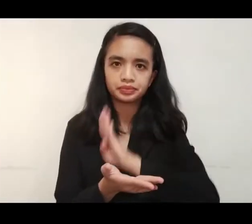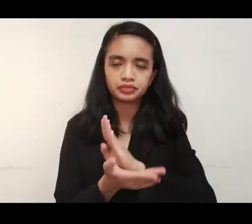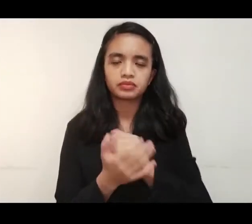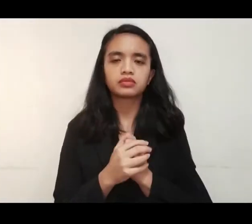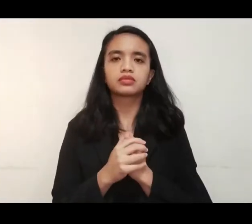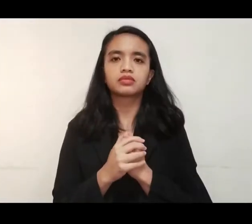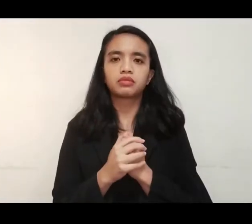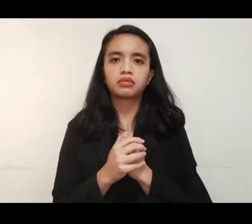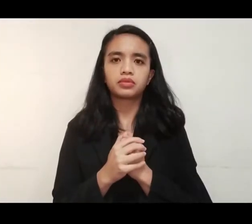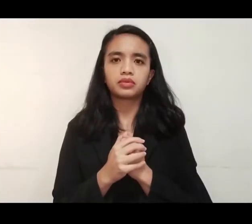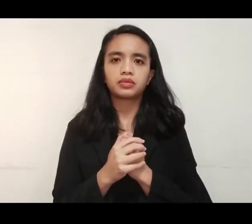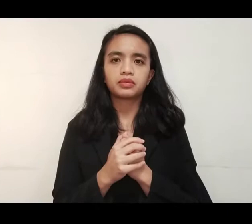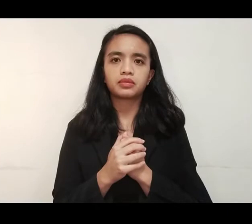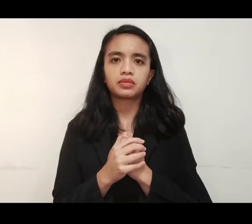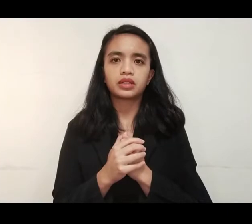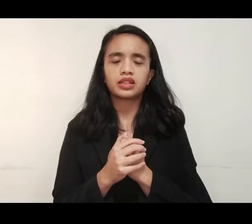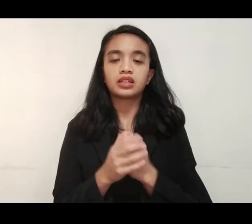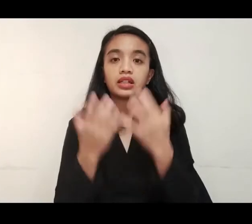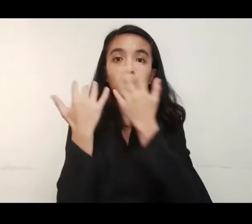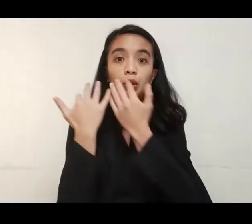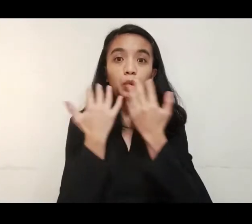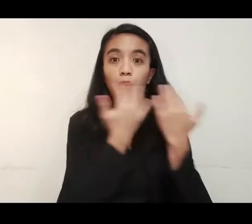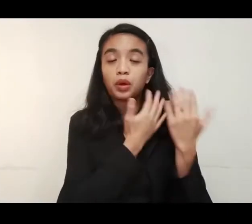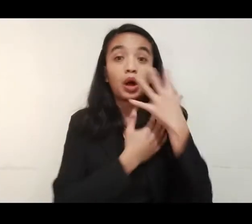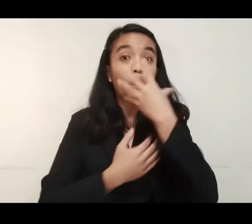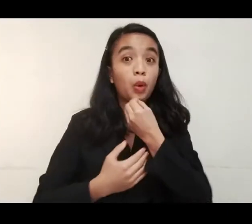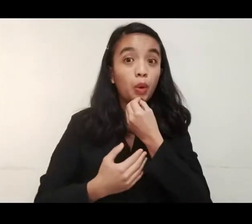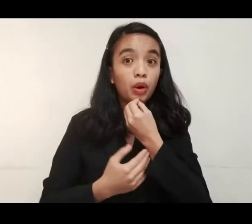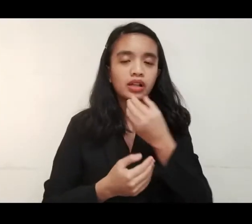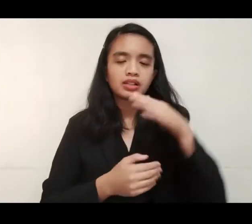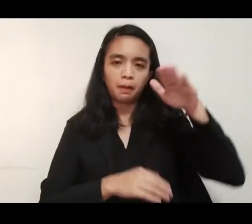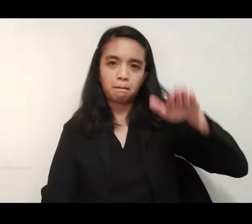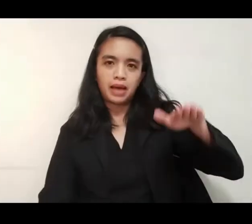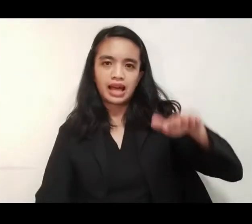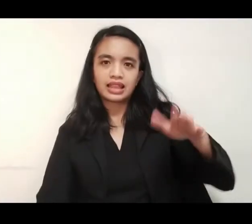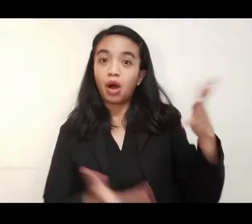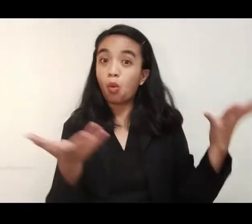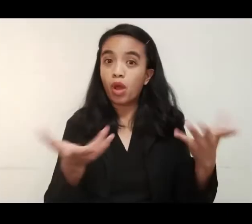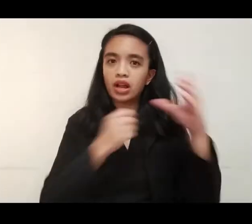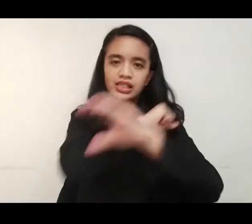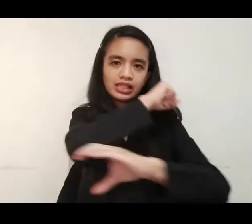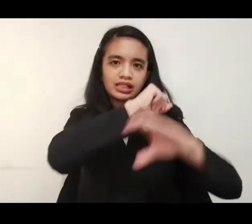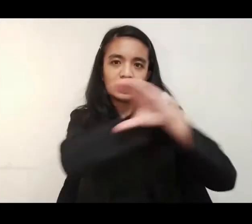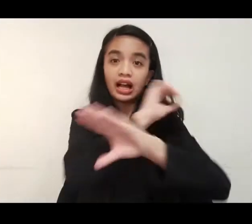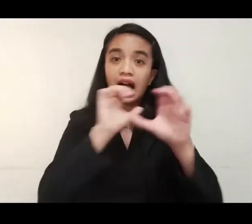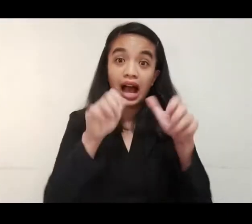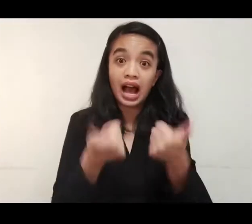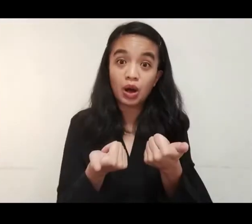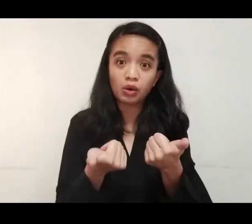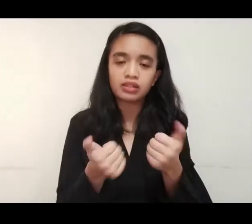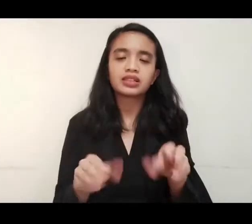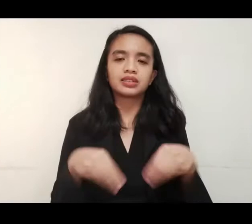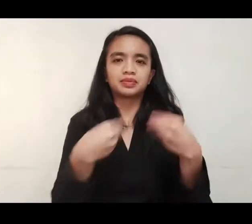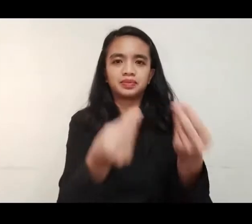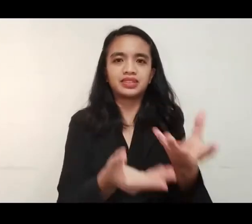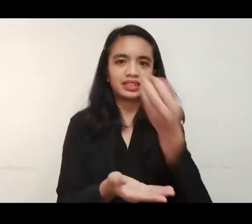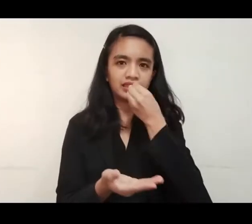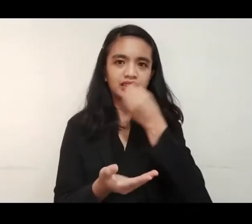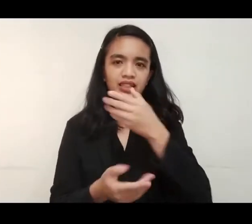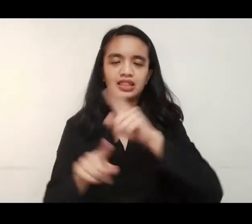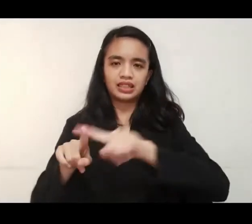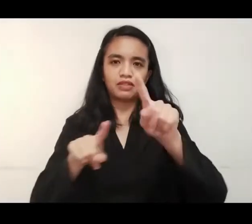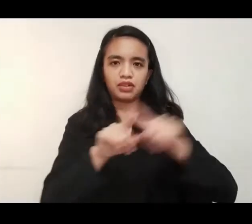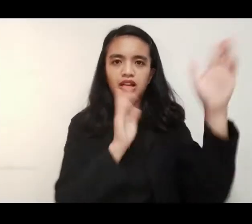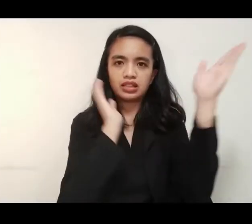At selebrasyon ng kaarawan ng isang bata sa Kalasyaw, Pangasinan, idinaan sa pamimigay ng pagkain sa